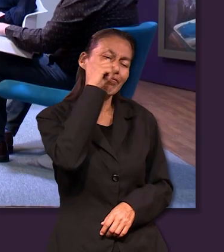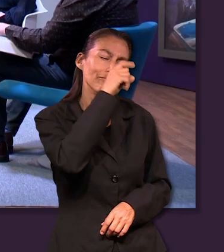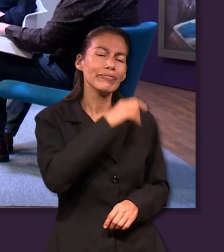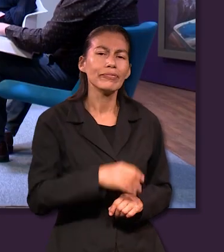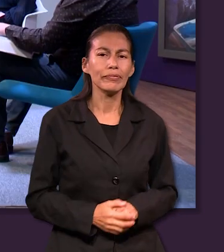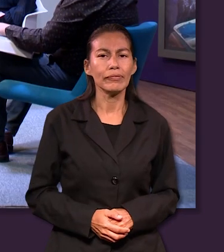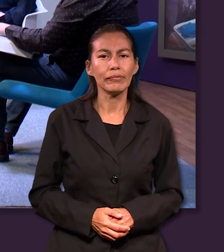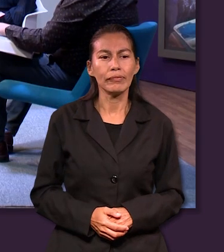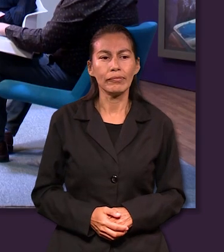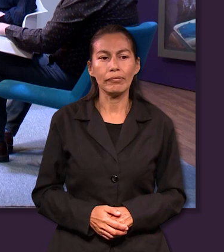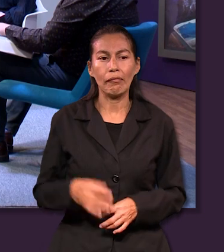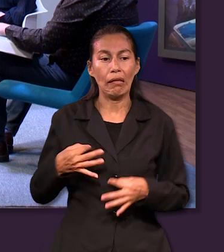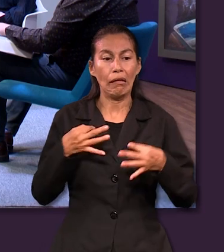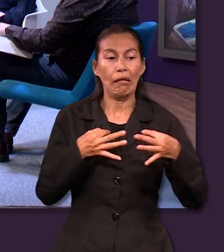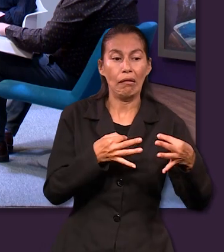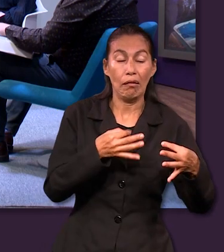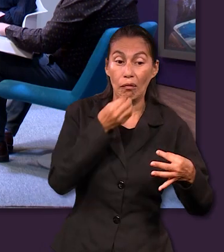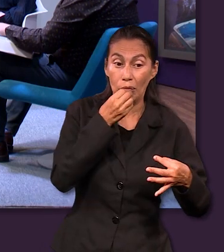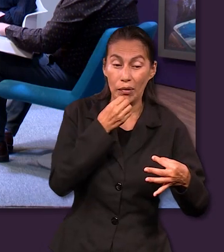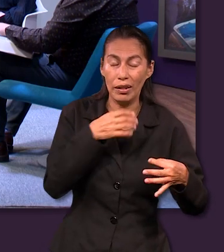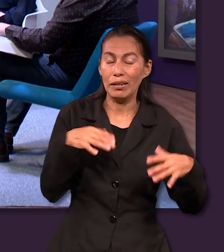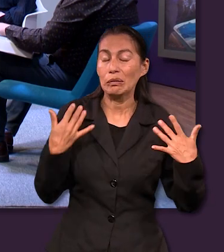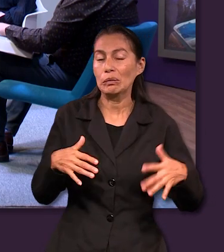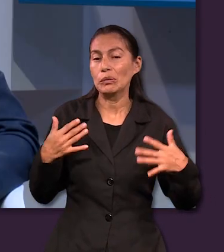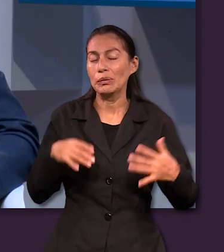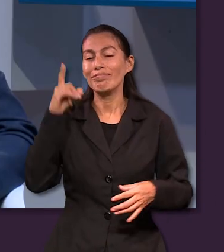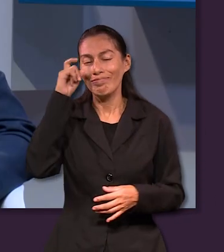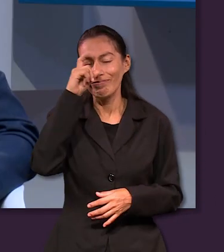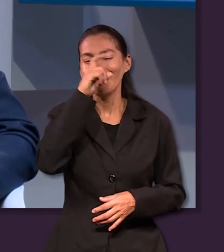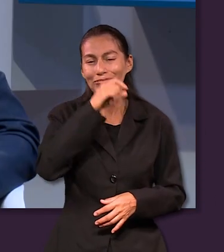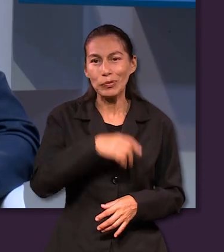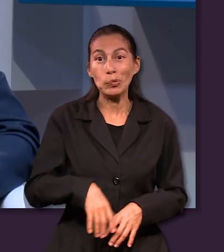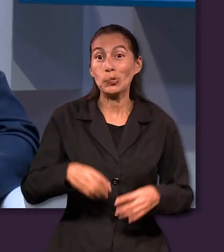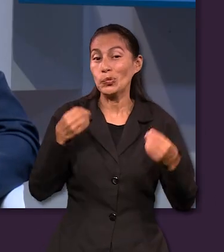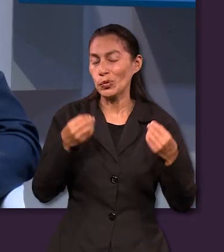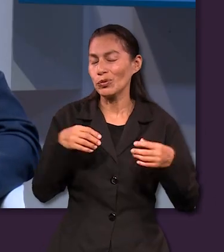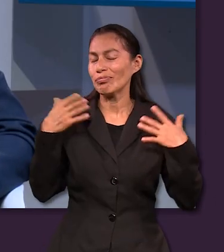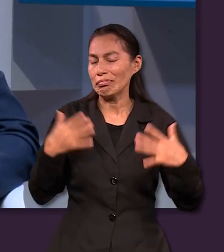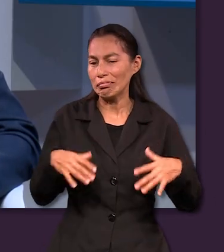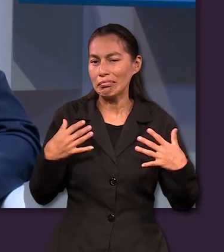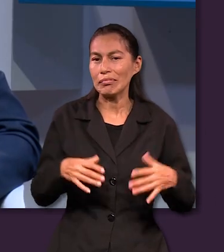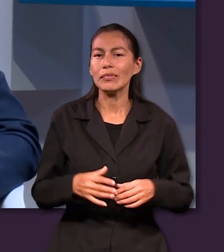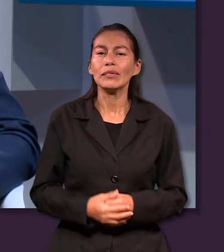Sí, definitivamente. una tentación del alimento bastante difícil.